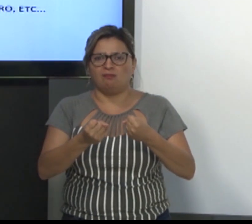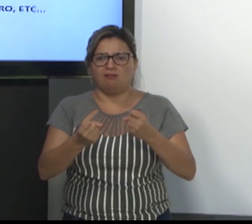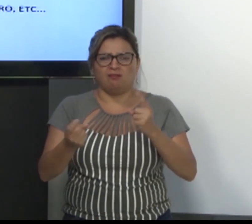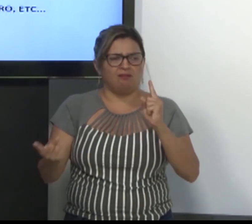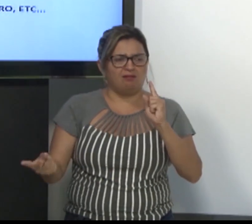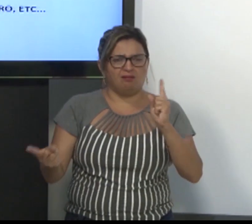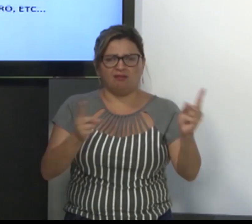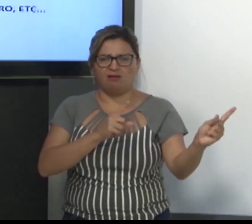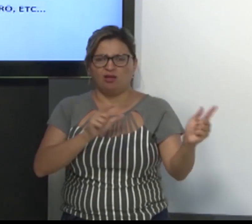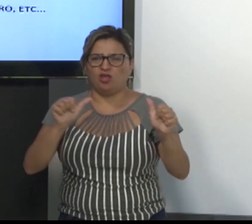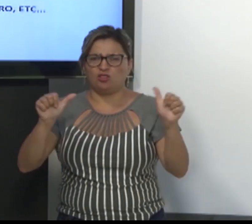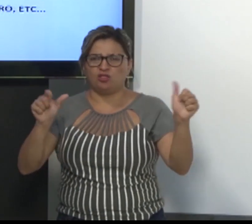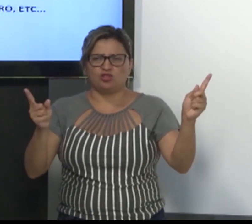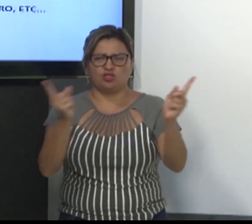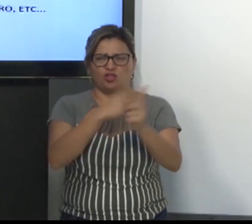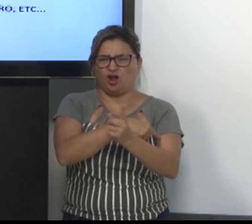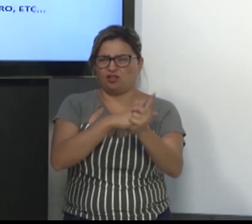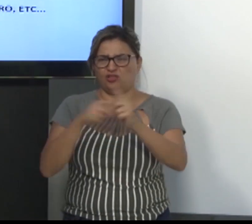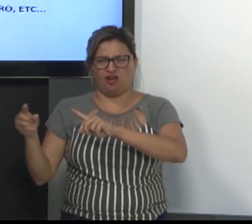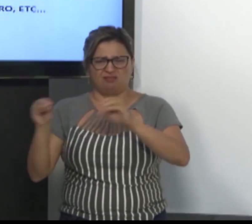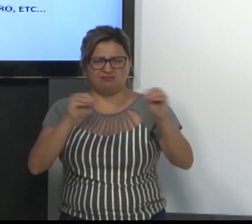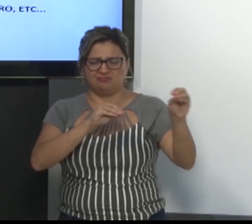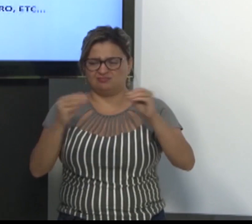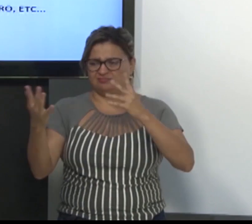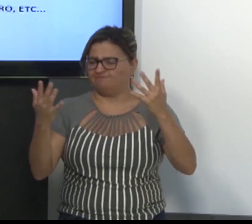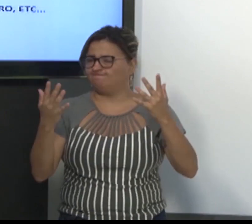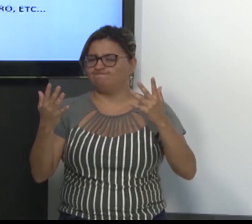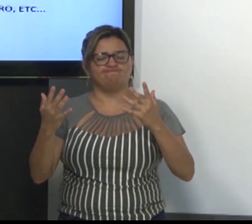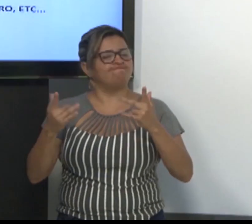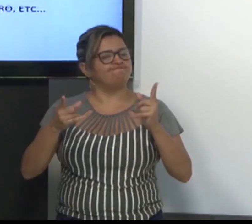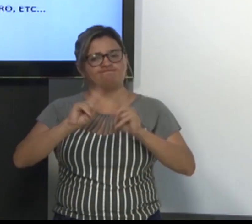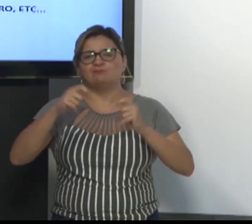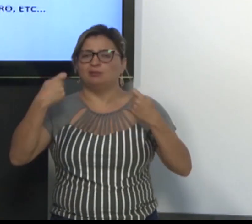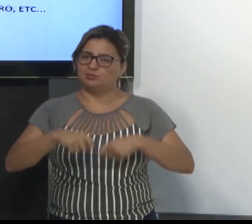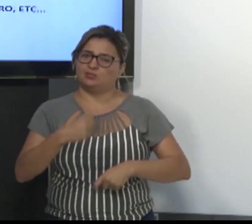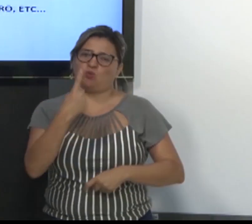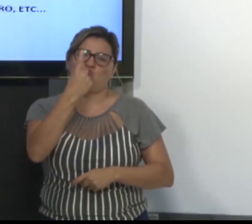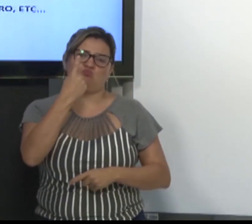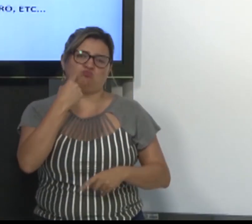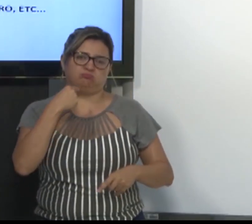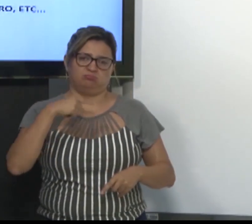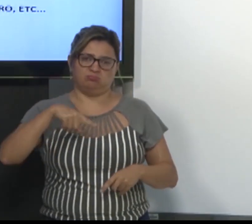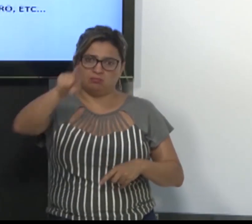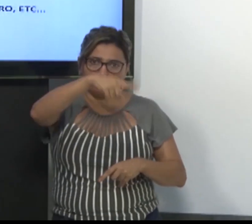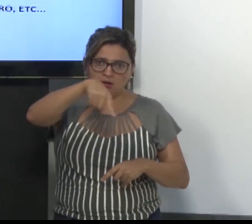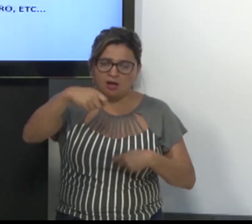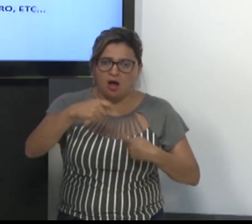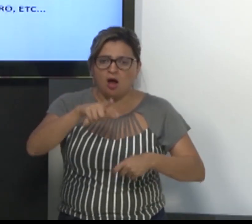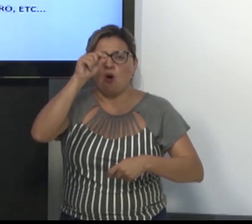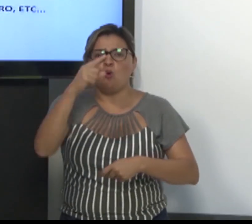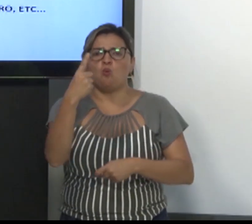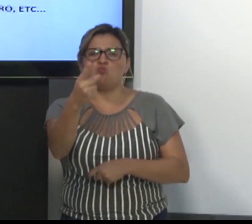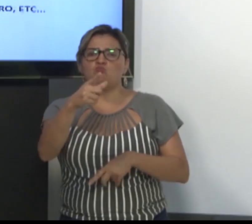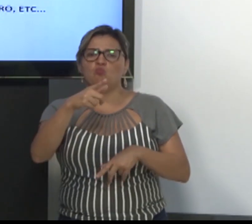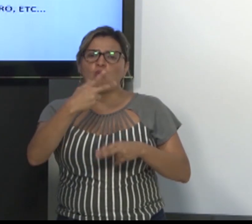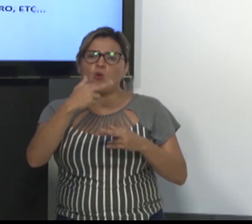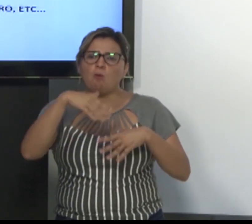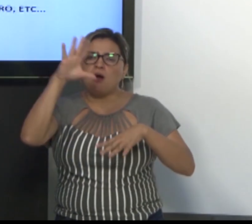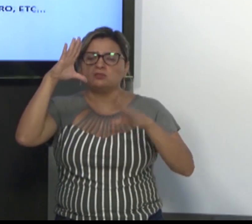um exemplo. Posso alternar isso? Sim, mas será que seria interessante